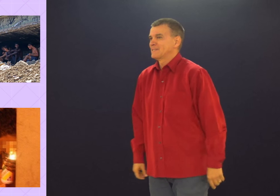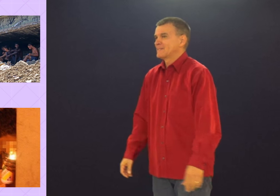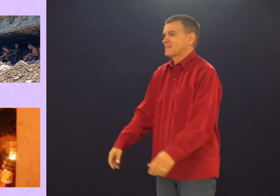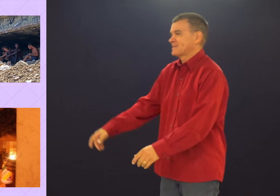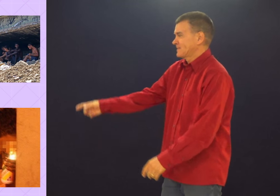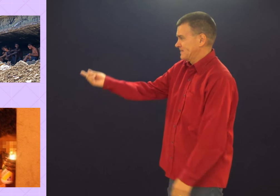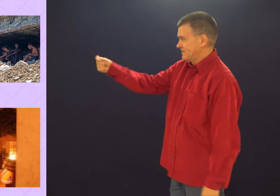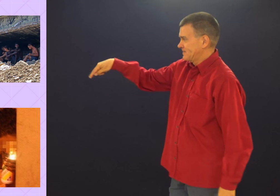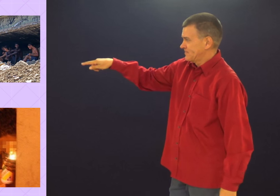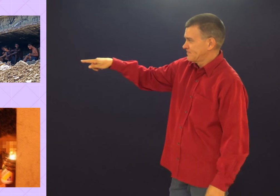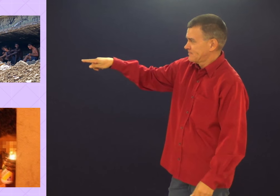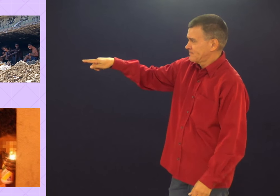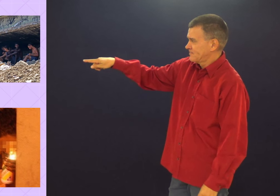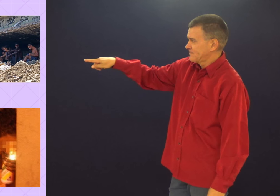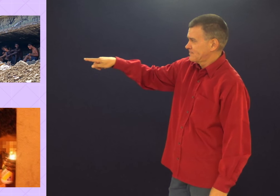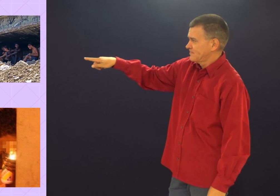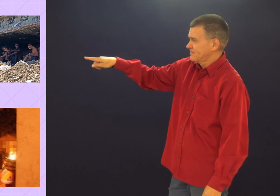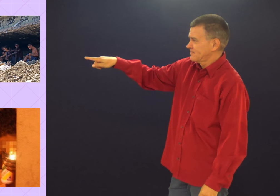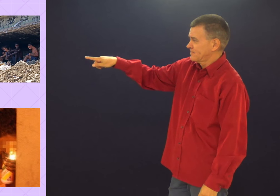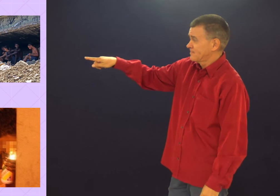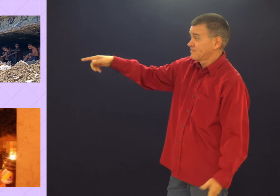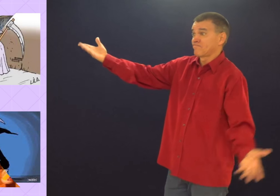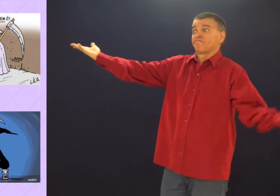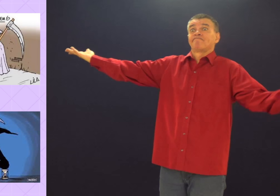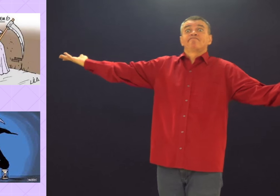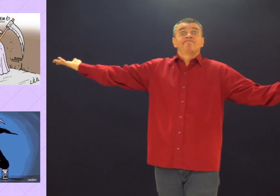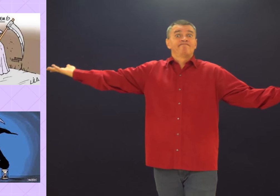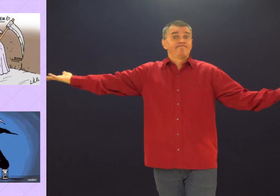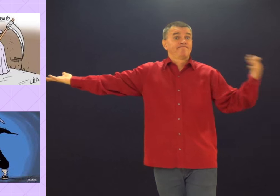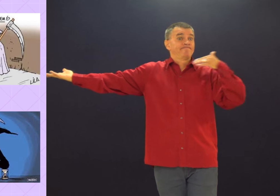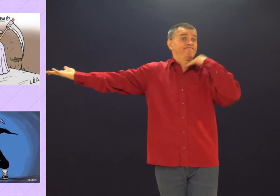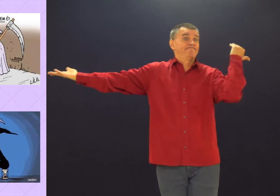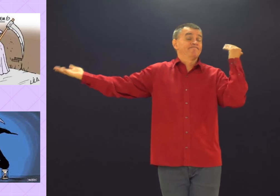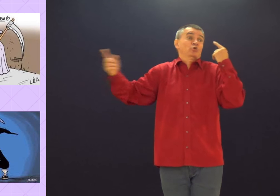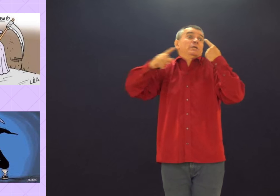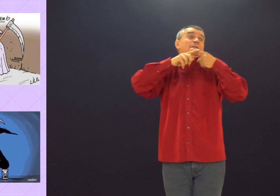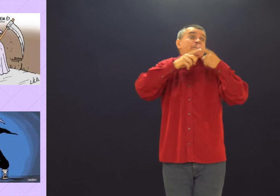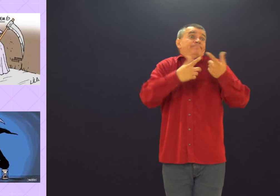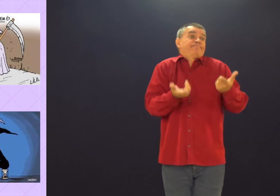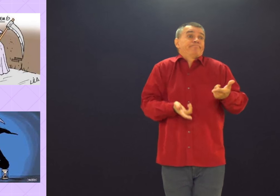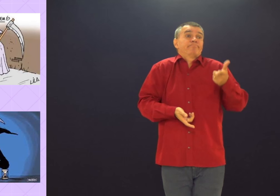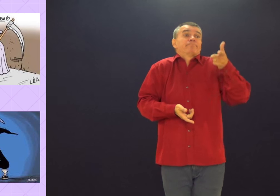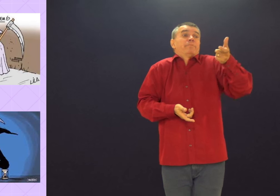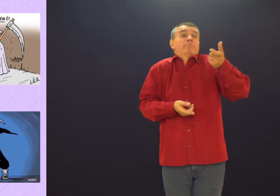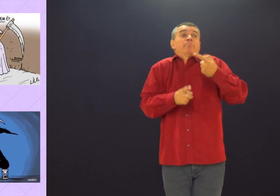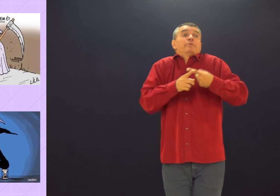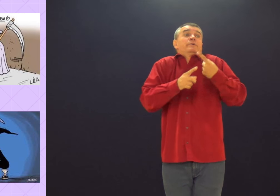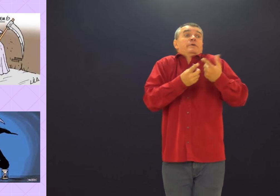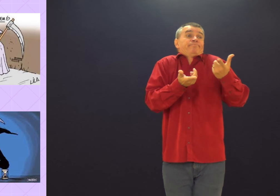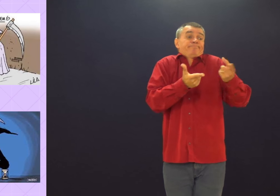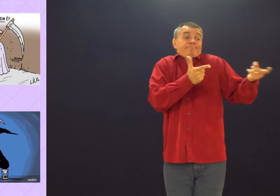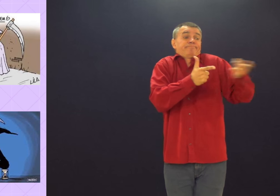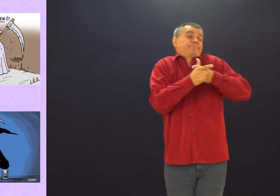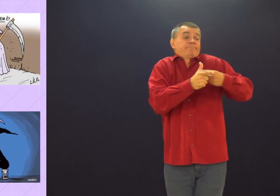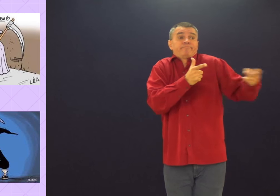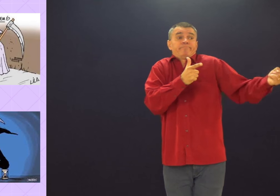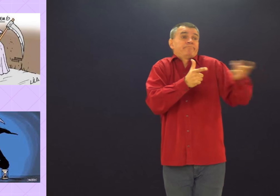Você começa a ser como criança. Imagina quando crescer. Quando ficar maior. Aquele moço ali. Dívida. Provavelmente com